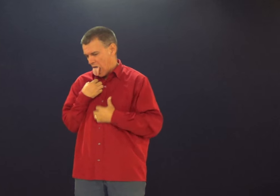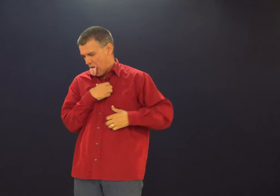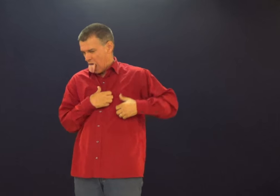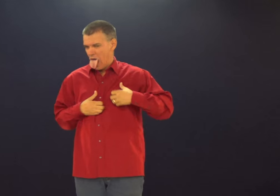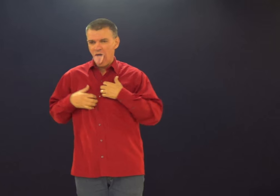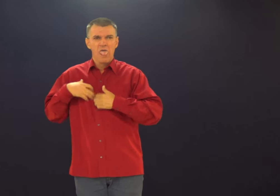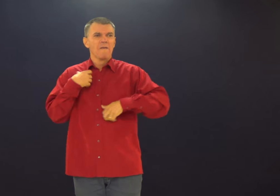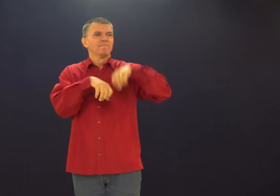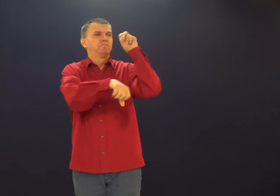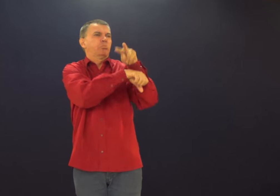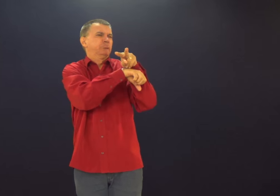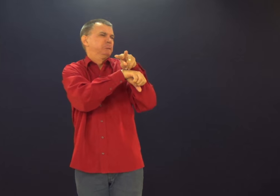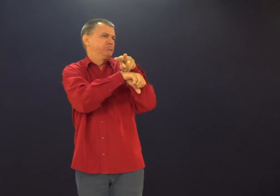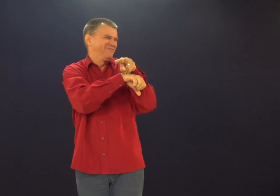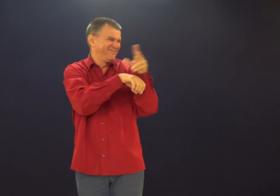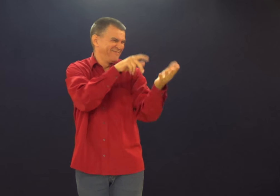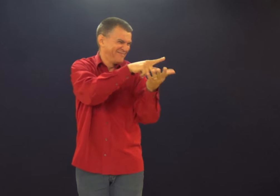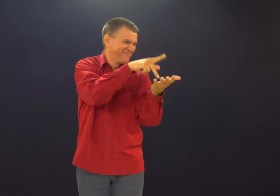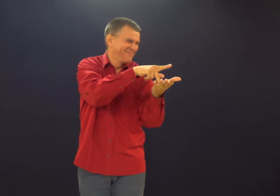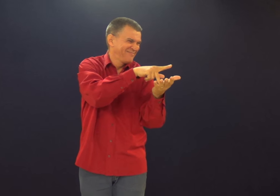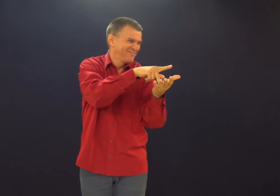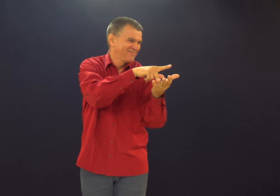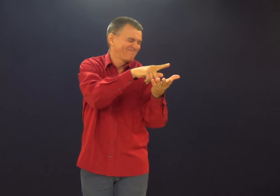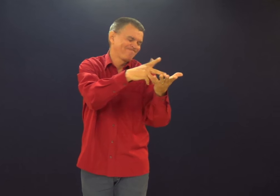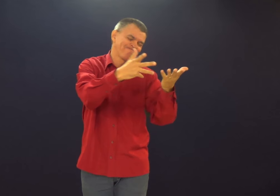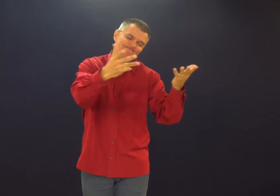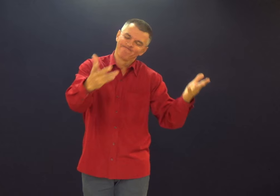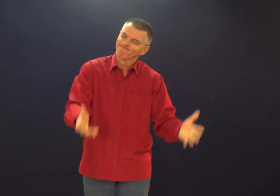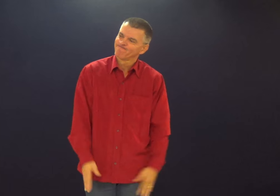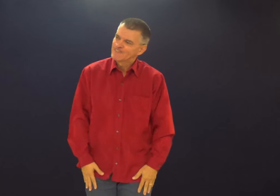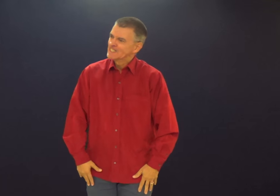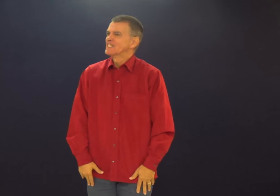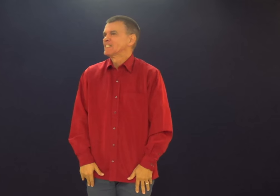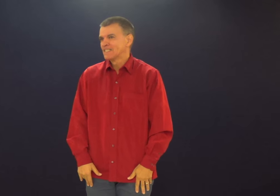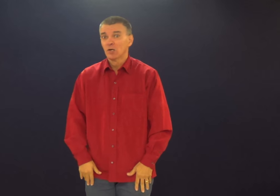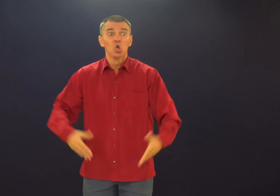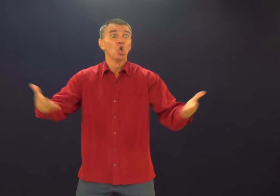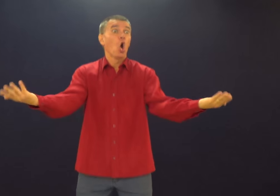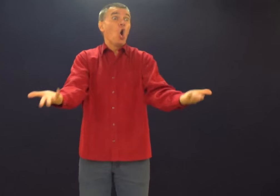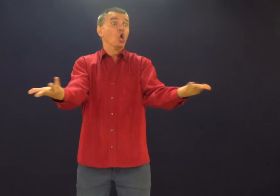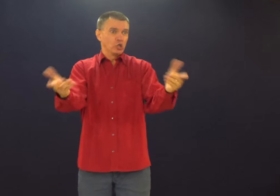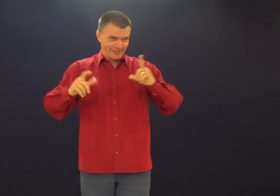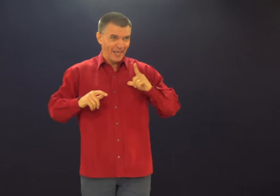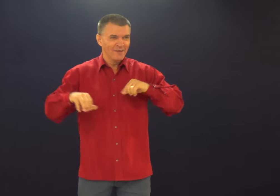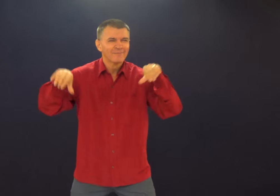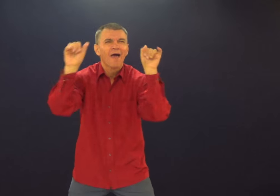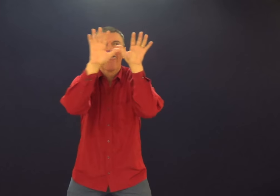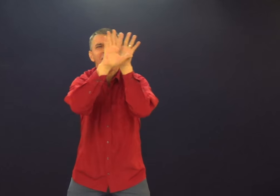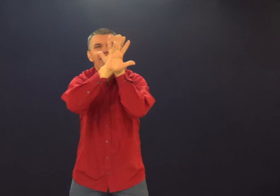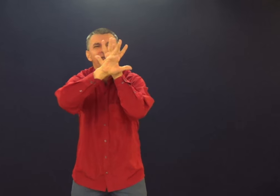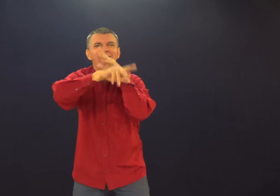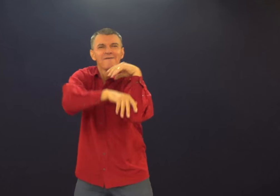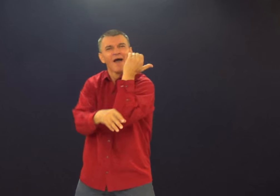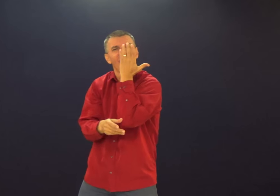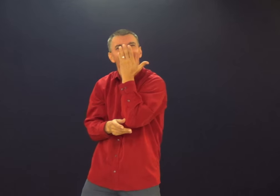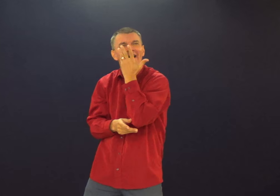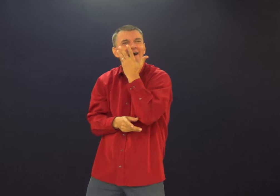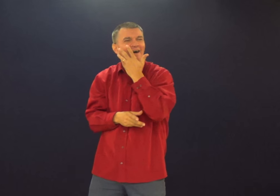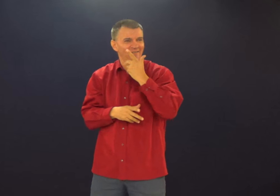atrativo. Mas o que traz é lixo. Não é? Poxa vida. Mas hoje, hoje,